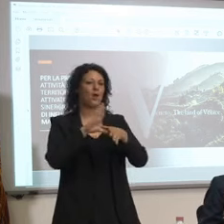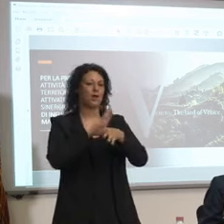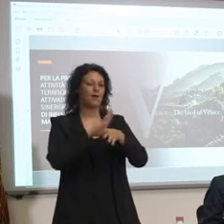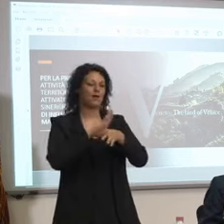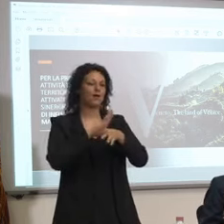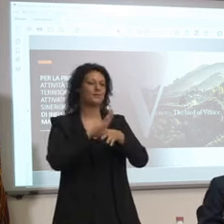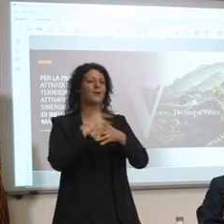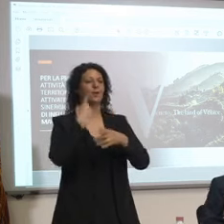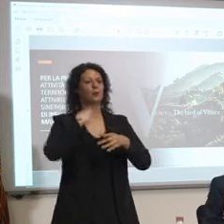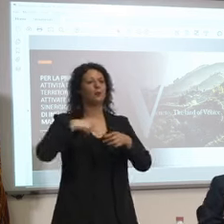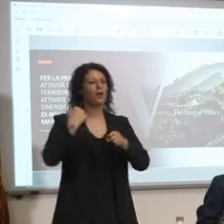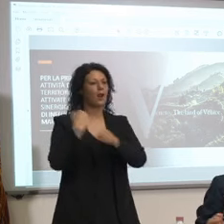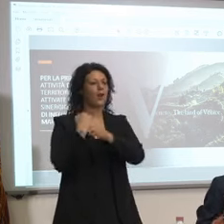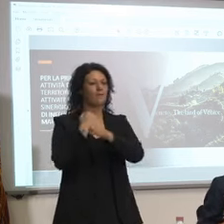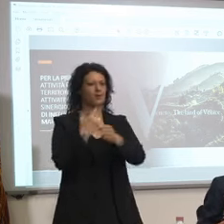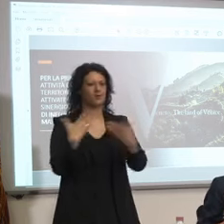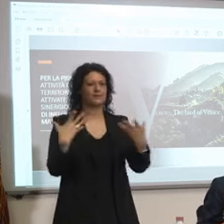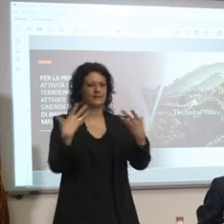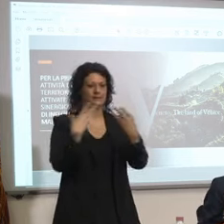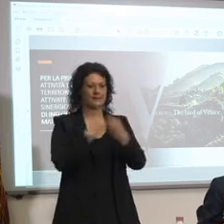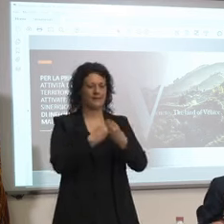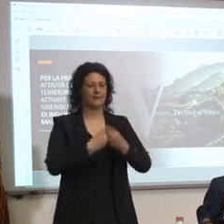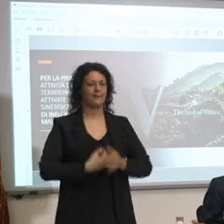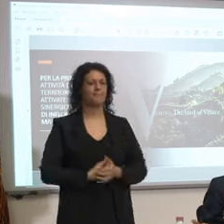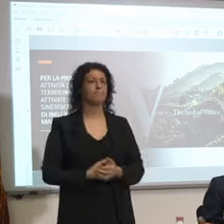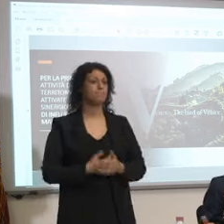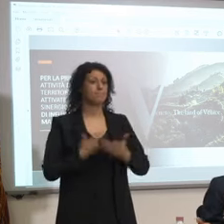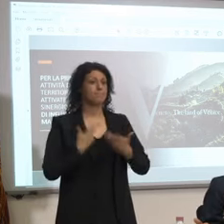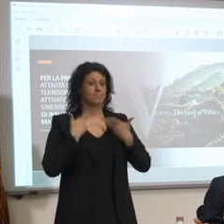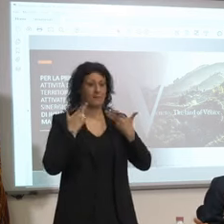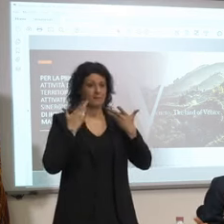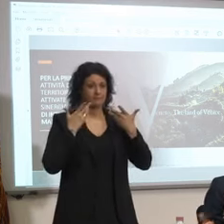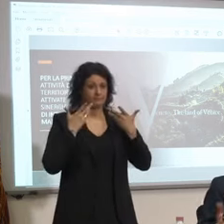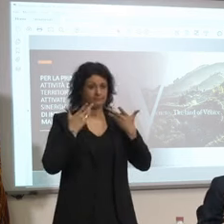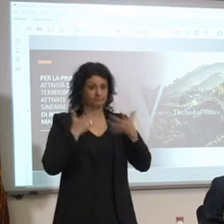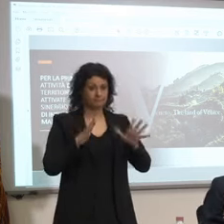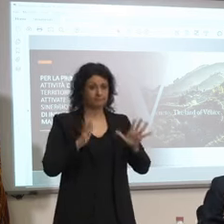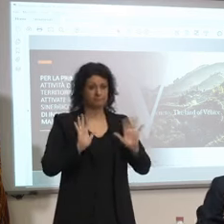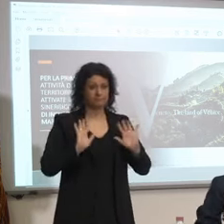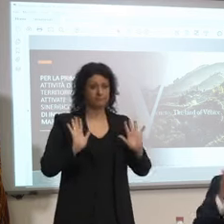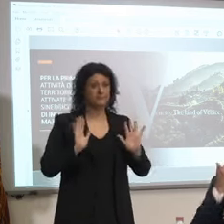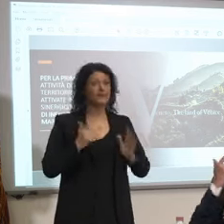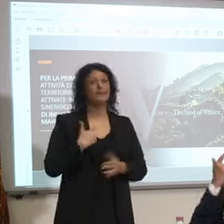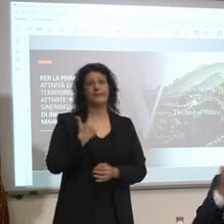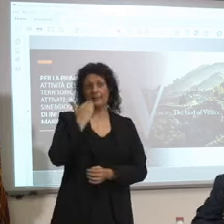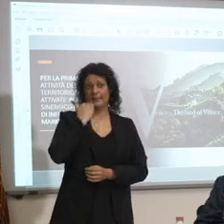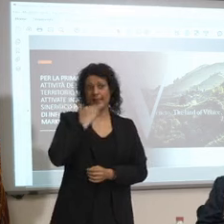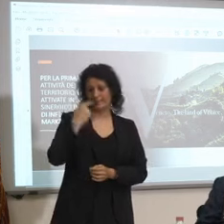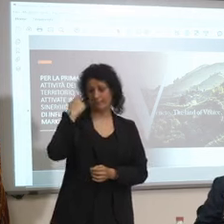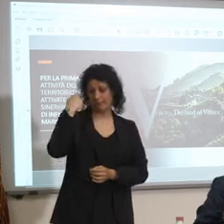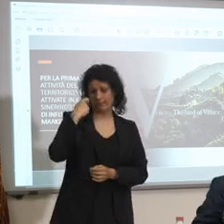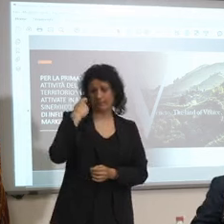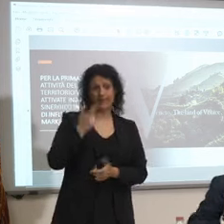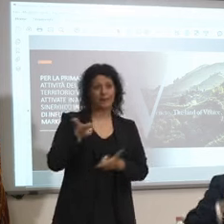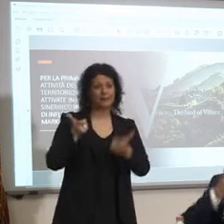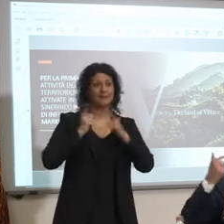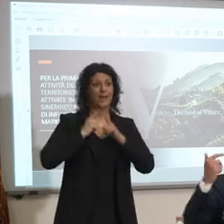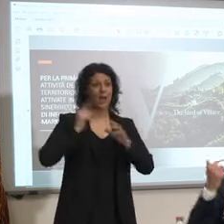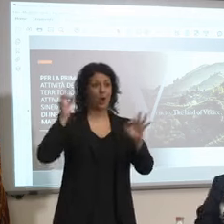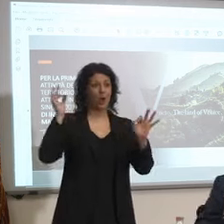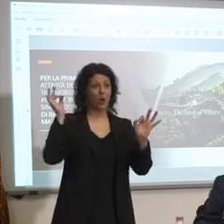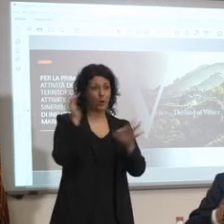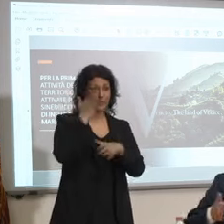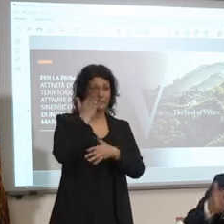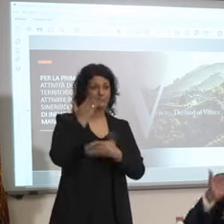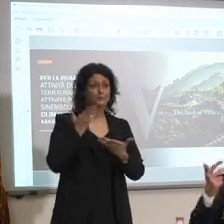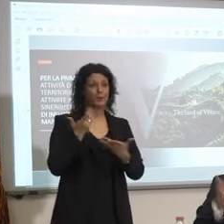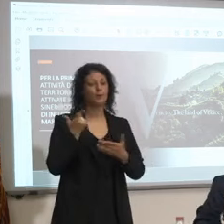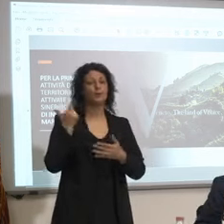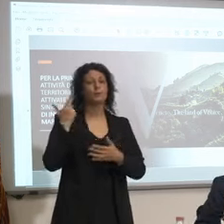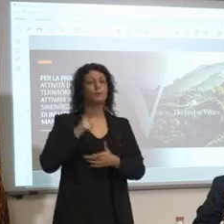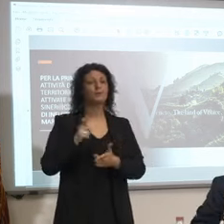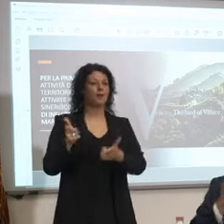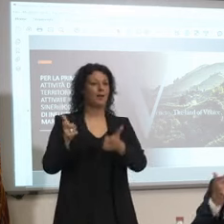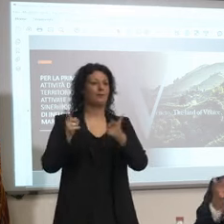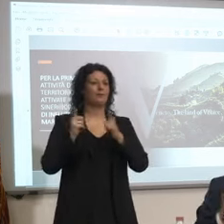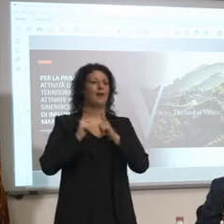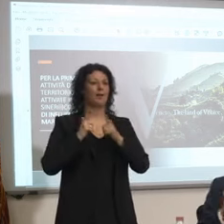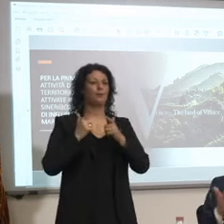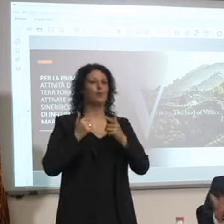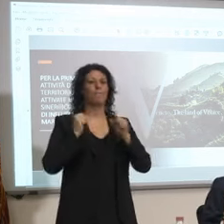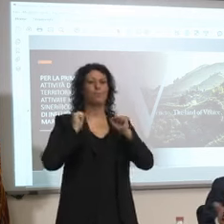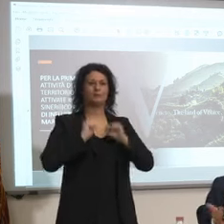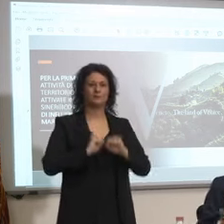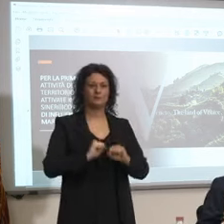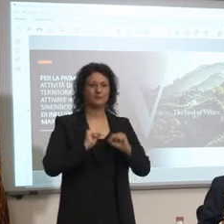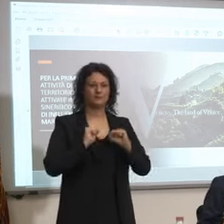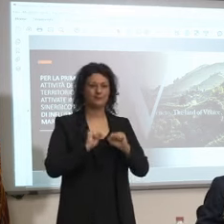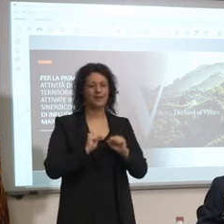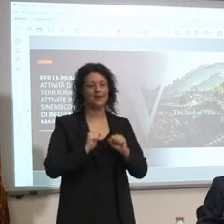per conto proprio basta io ho chiuso ringraziando sia il presidente per l'opportunità per averci messo il naso per aver fatto di tutto